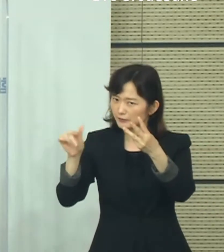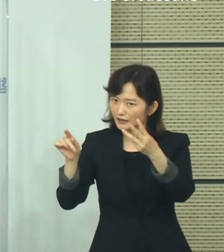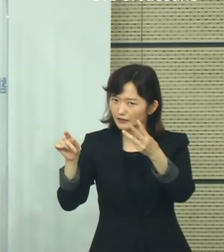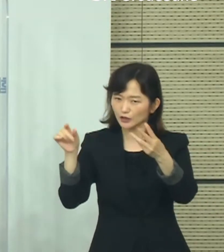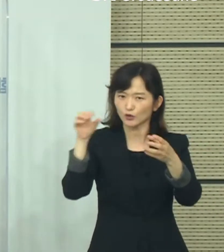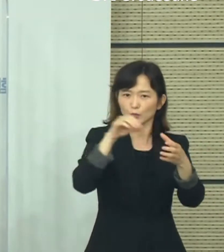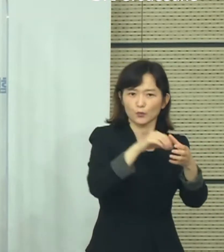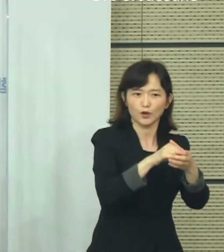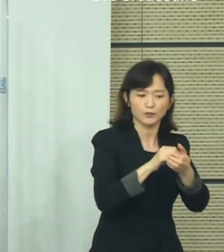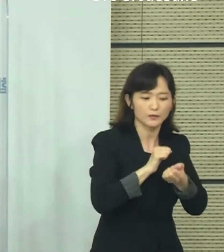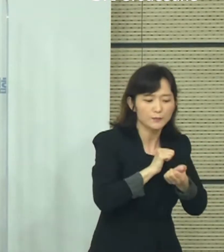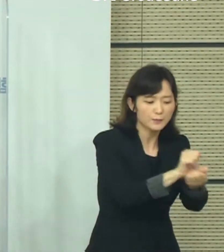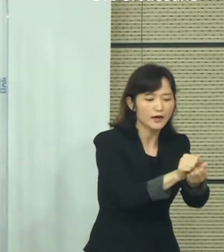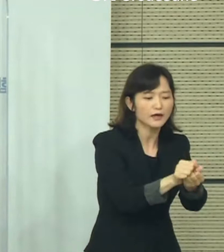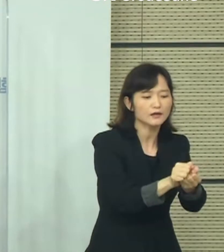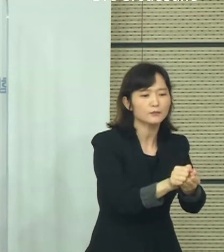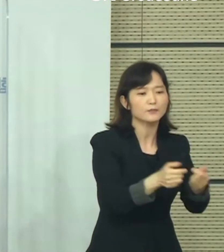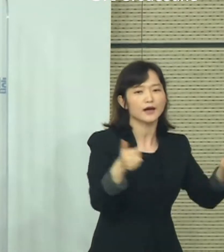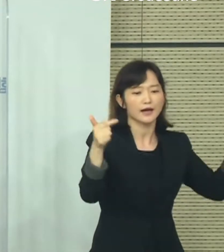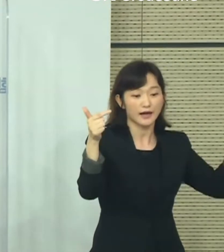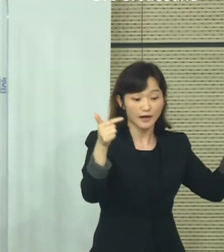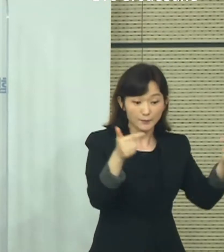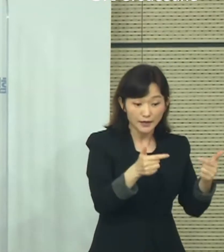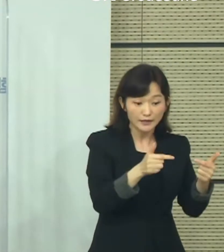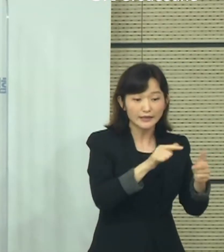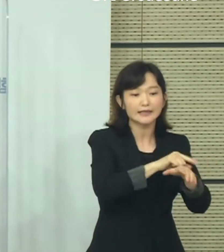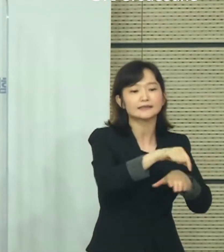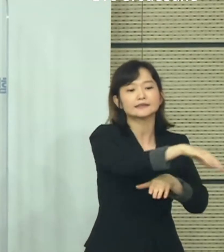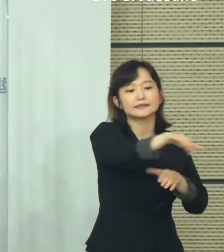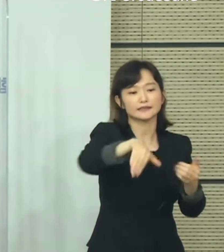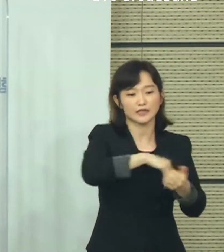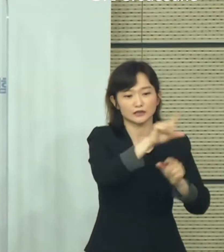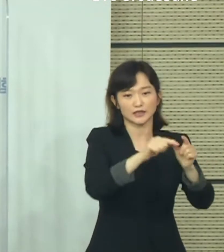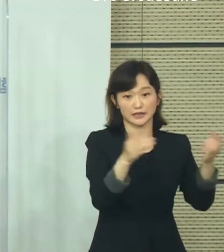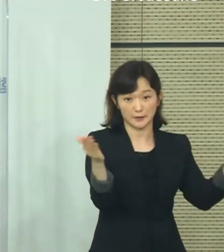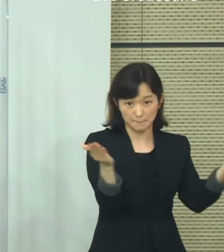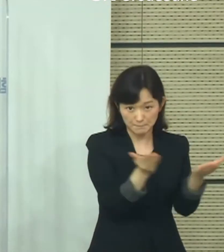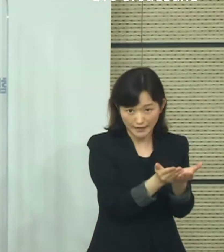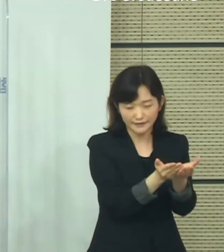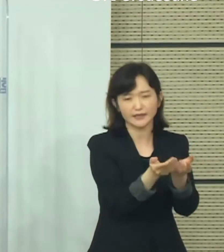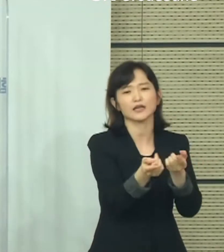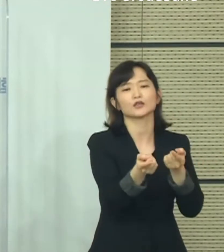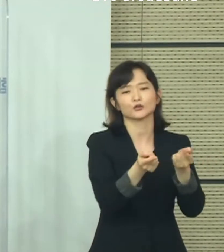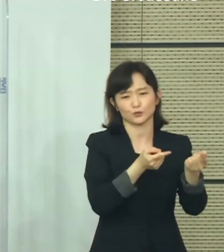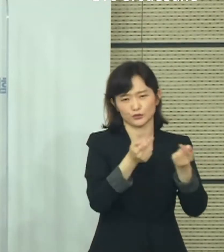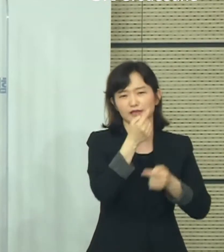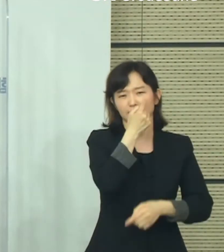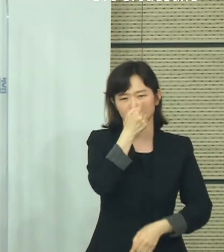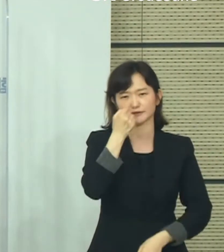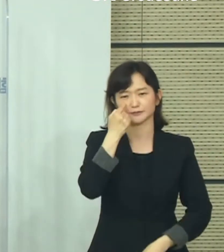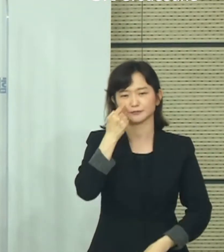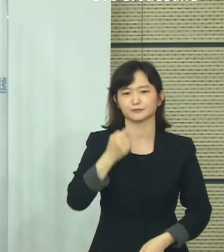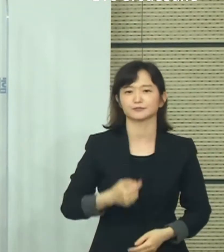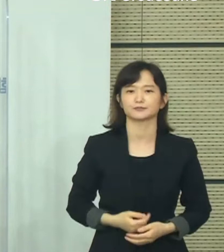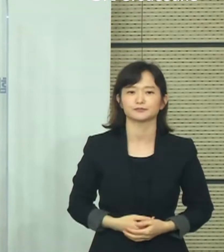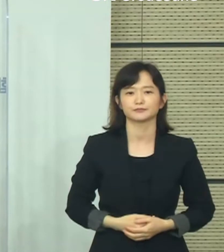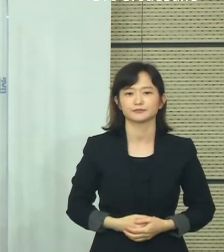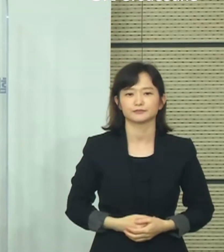확산을 진정시키는 등 지역 상황에 맞는 탄력적 대응의 효과도 확인할 수 있었습니다.